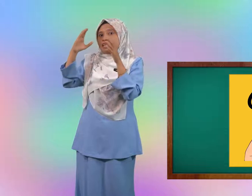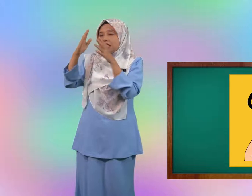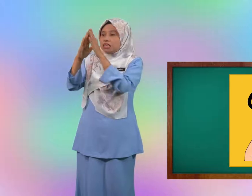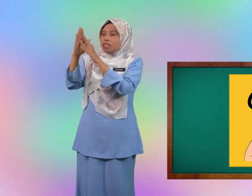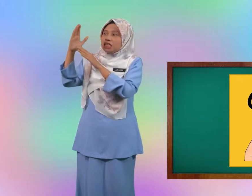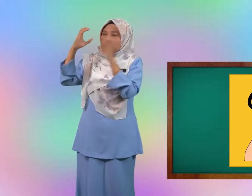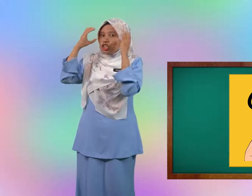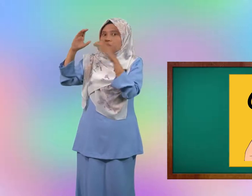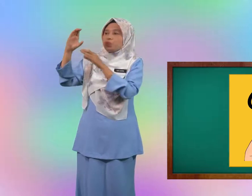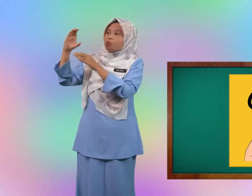cikgu.